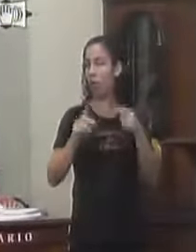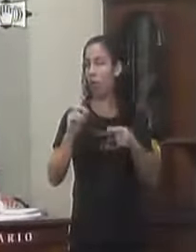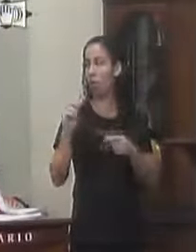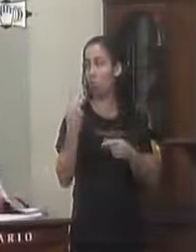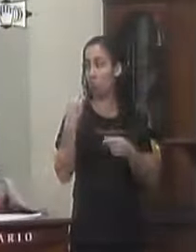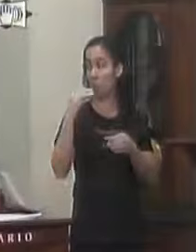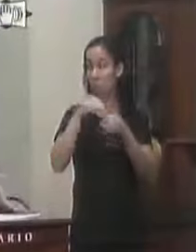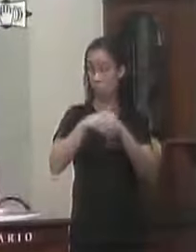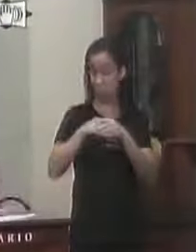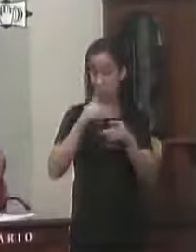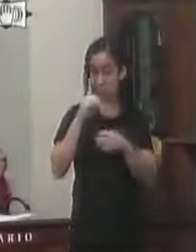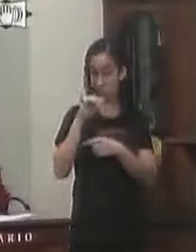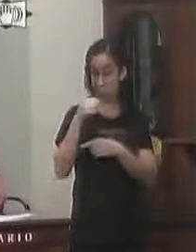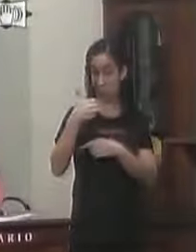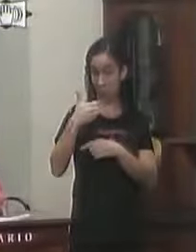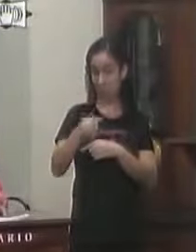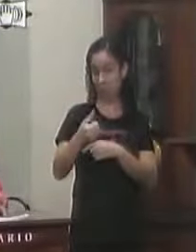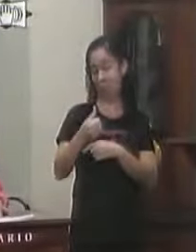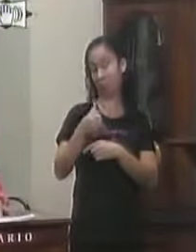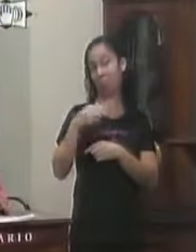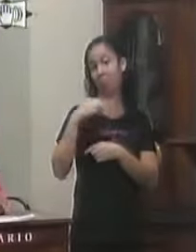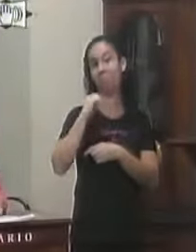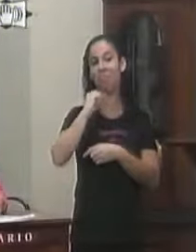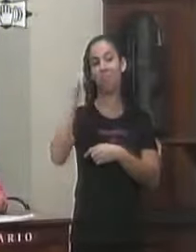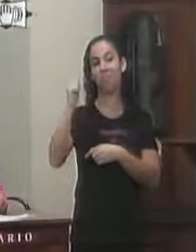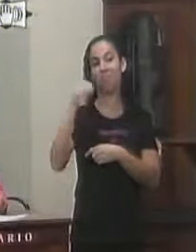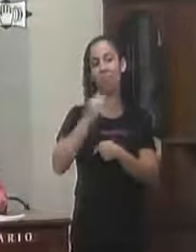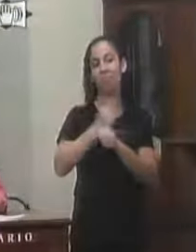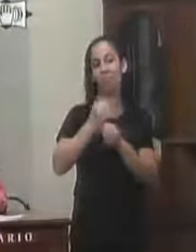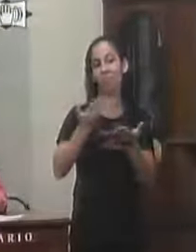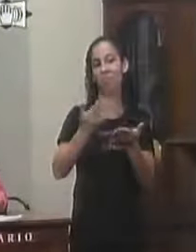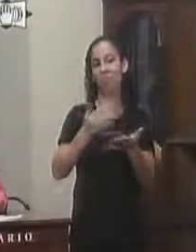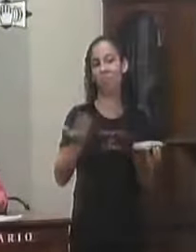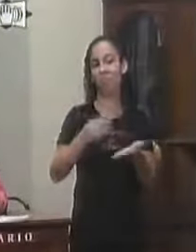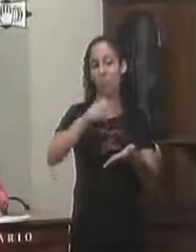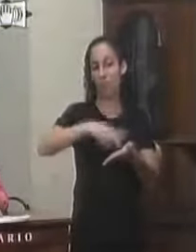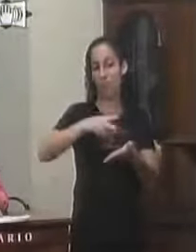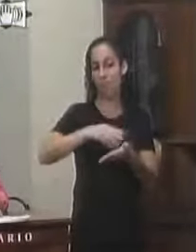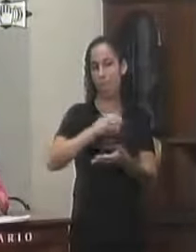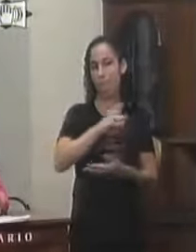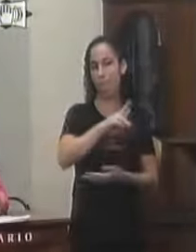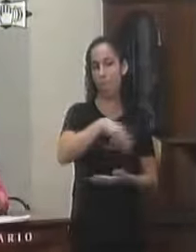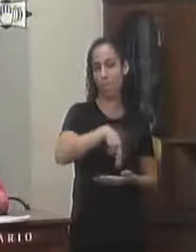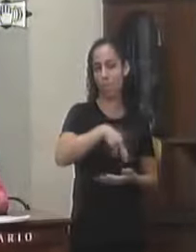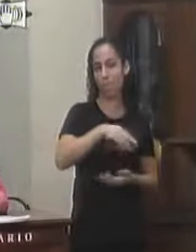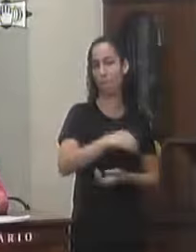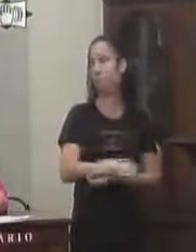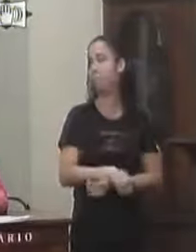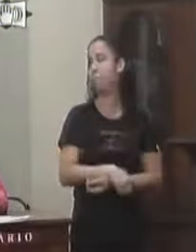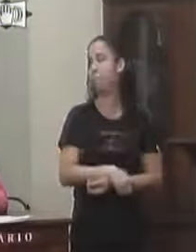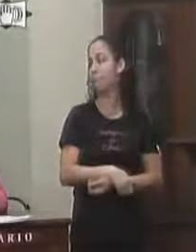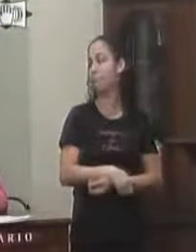Em votação No dia 16 Do 4 2019 Vamos para A leitura Dos requerimentos